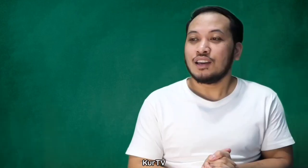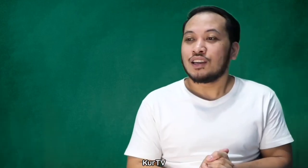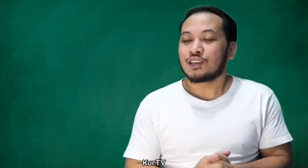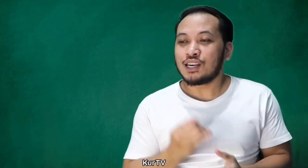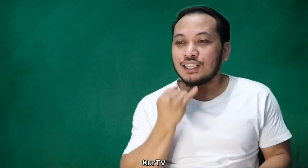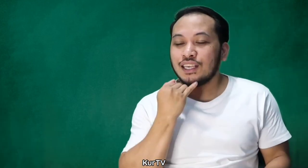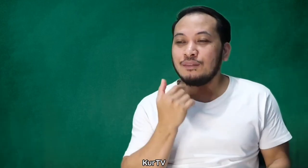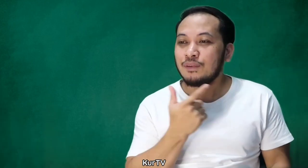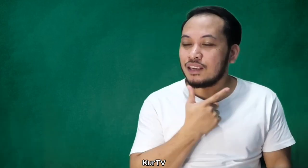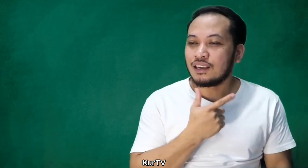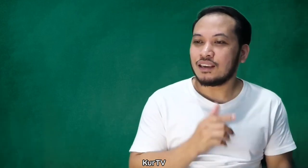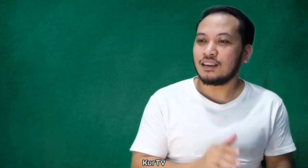Kurti B.